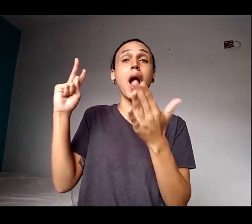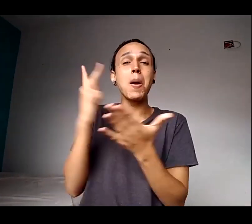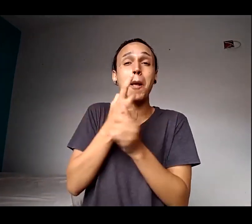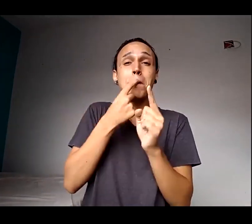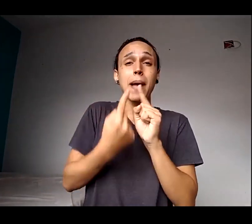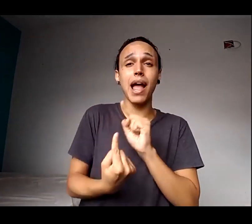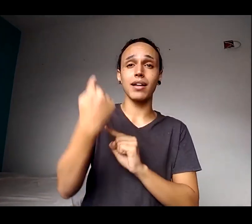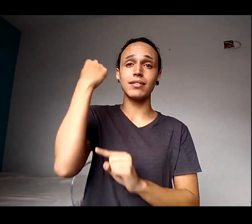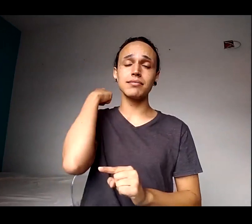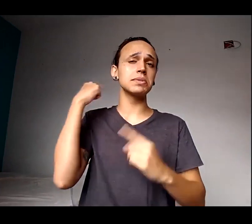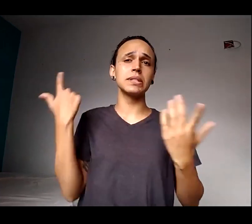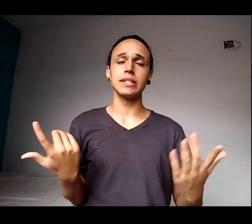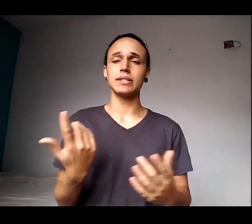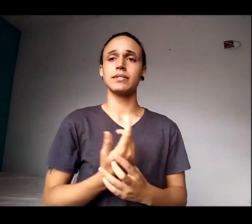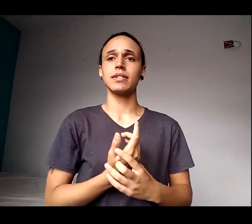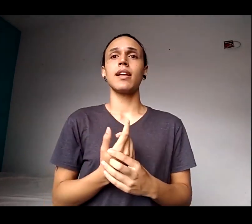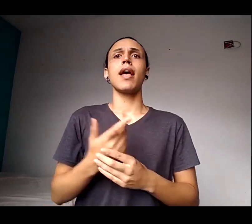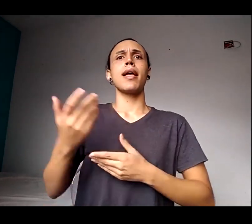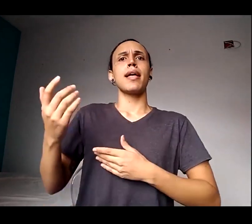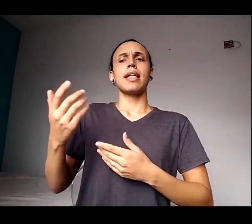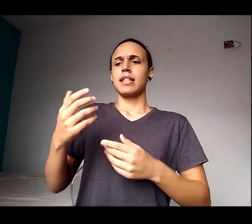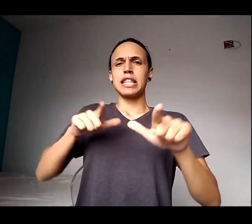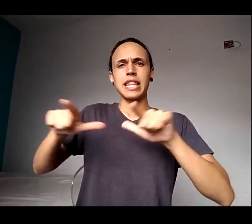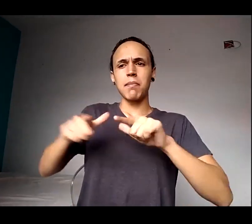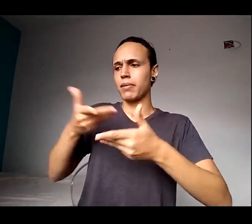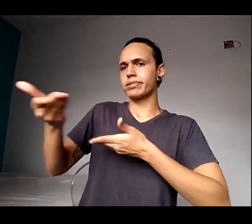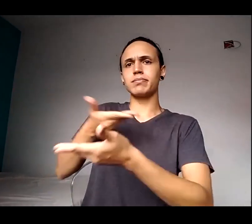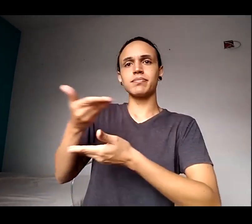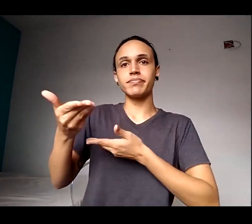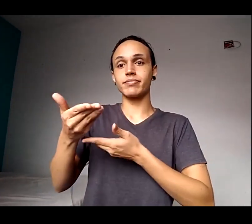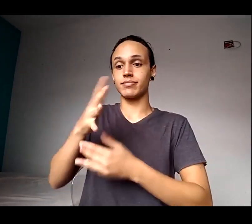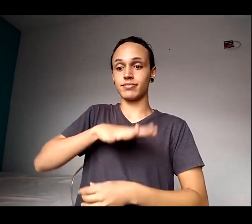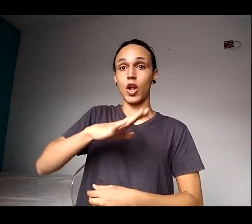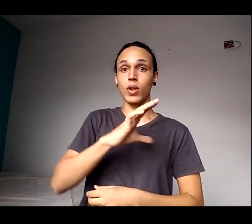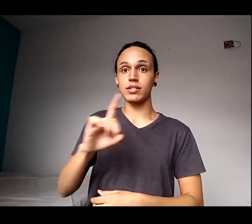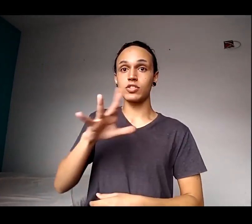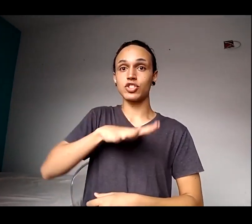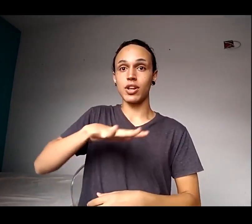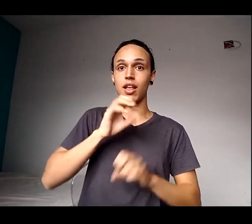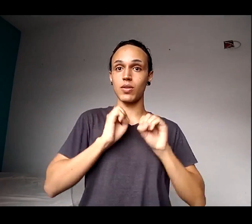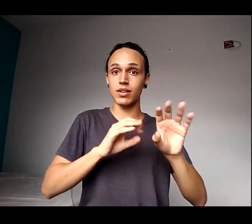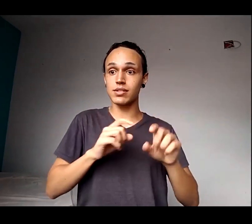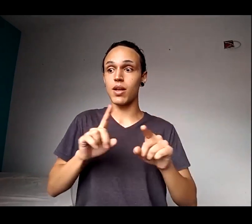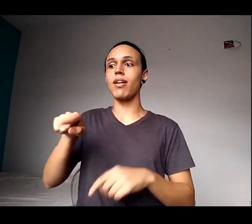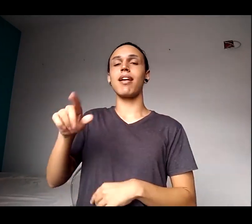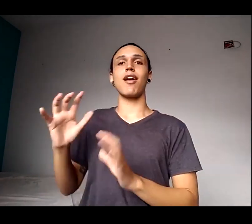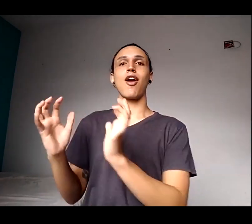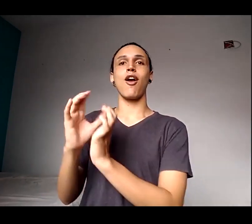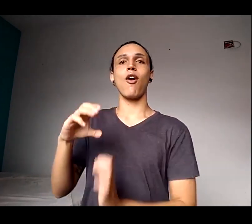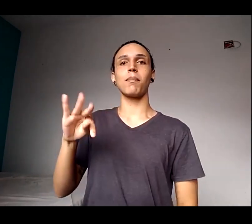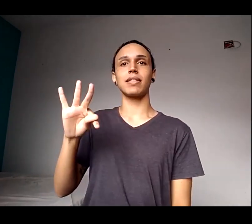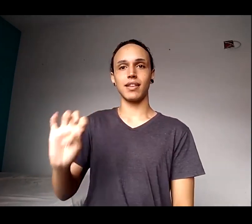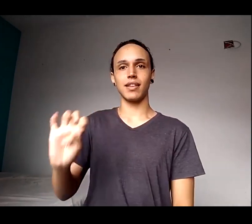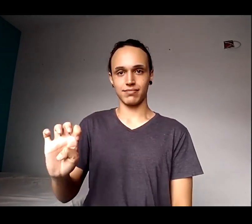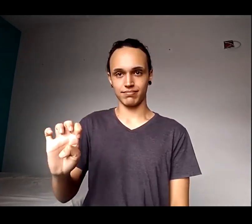de trabalhos colaborativos em conjunto entre a Coordenação Geral de Educação e o comitê. Eles não são únicos, mas eu